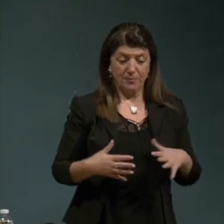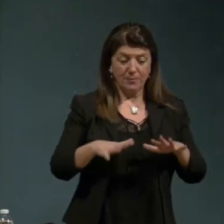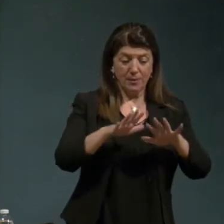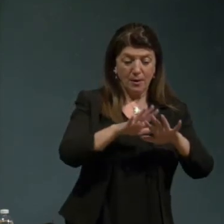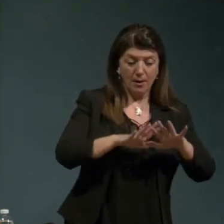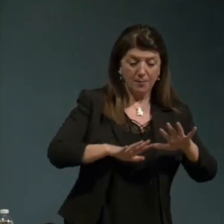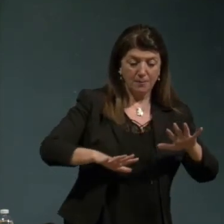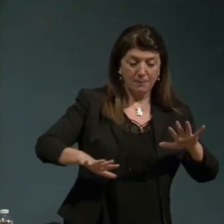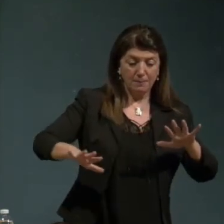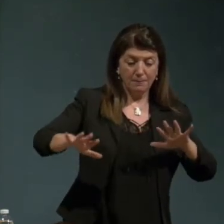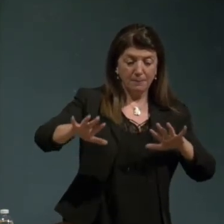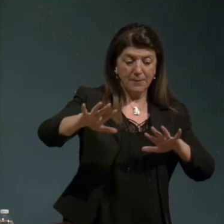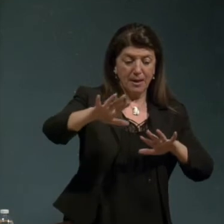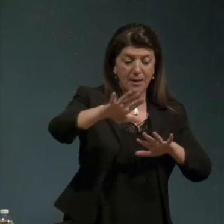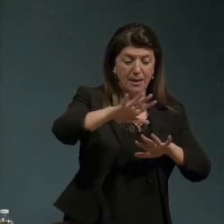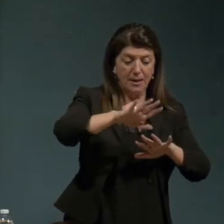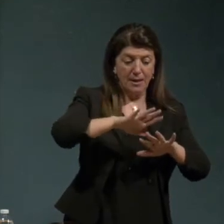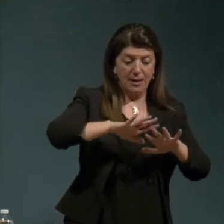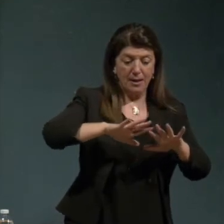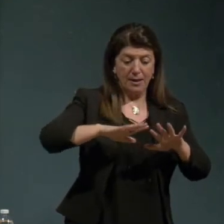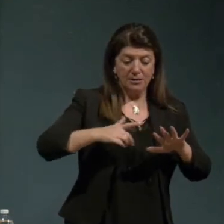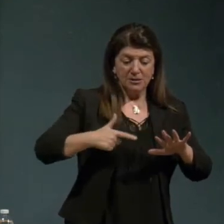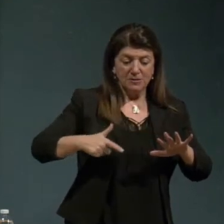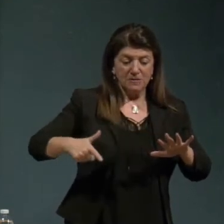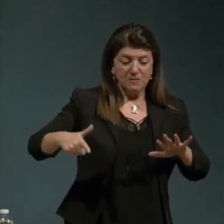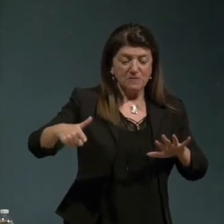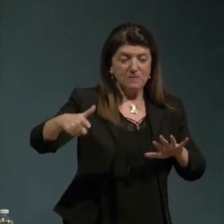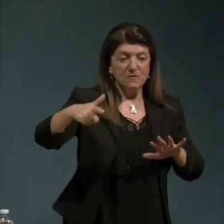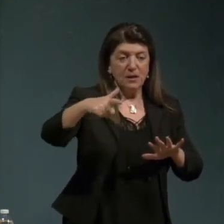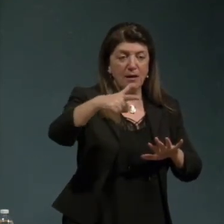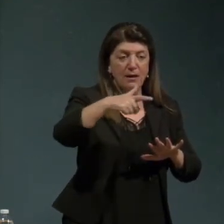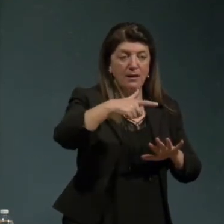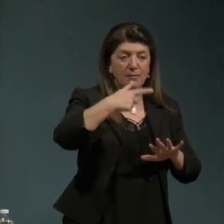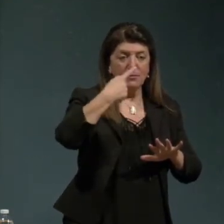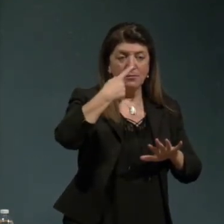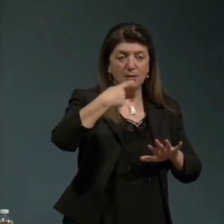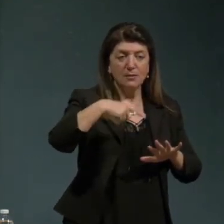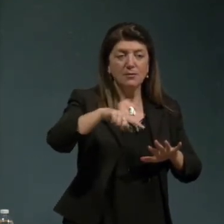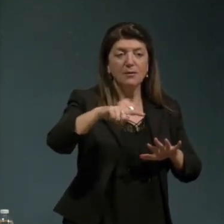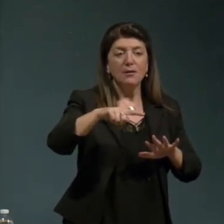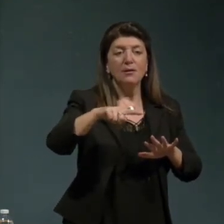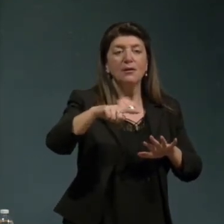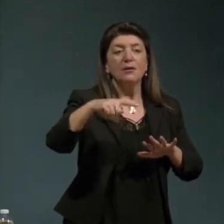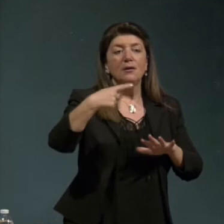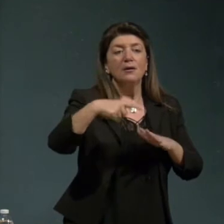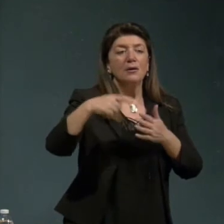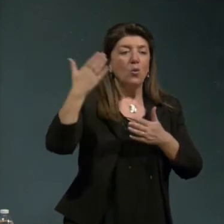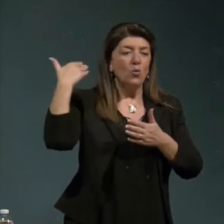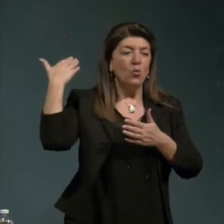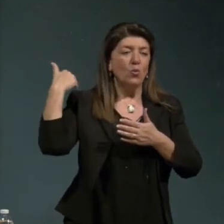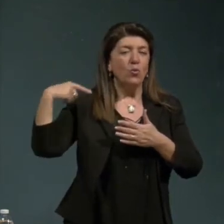'aspirazione del maggio 68 ma